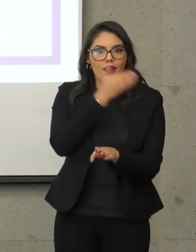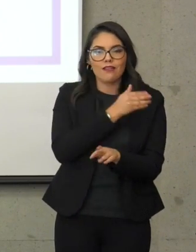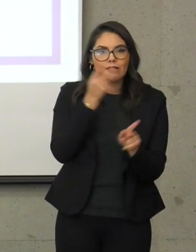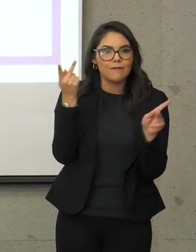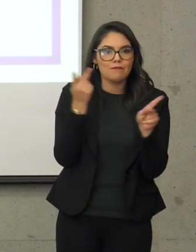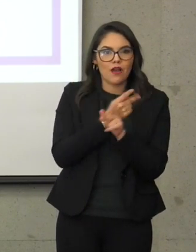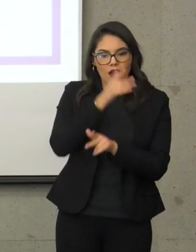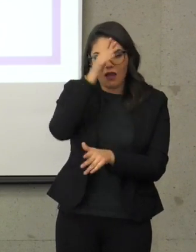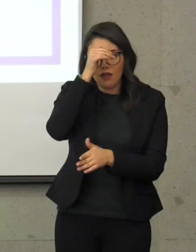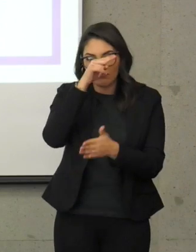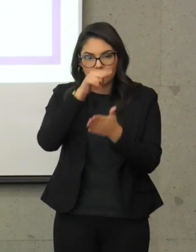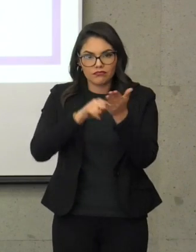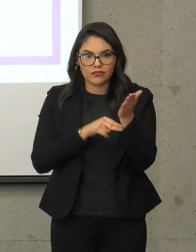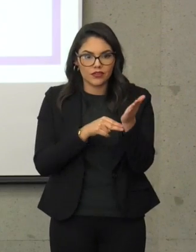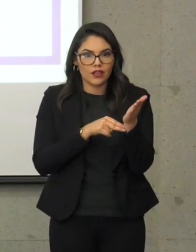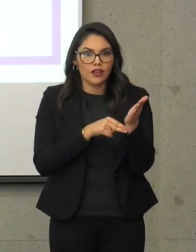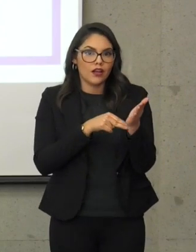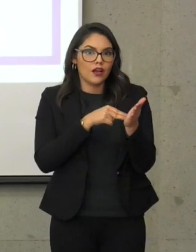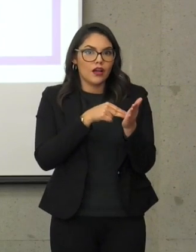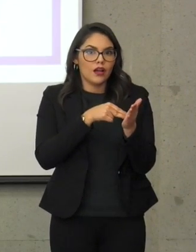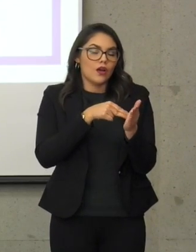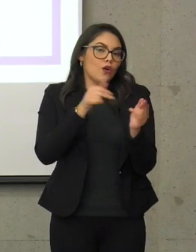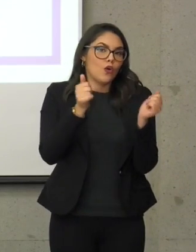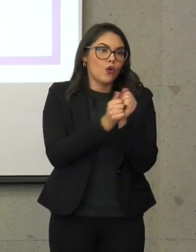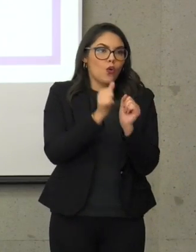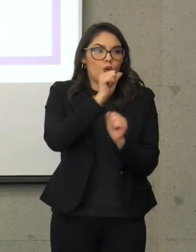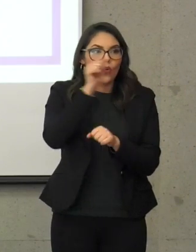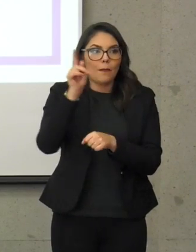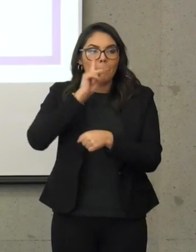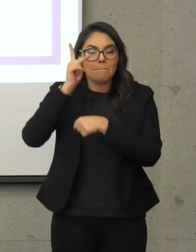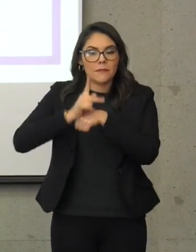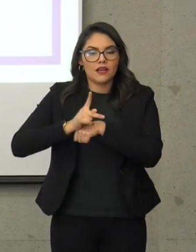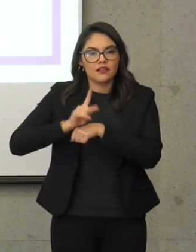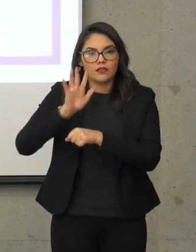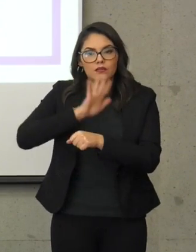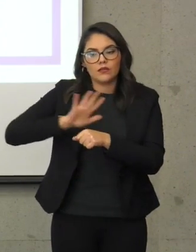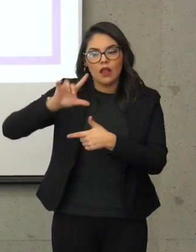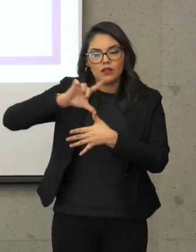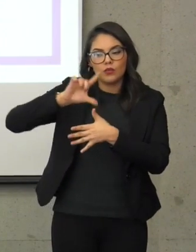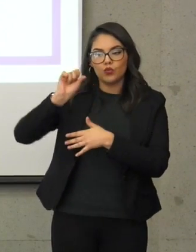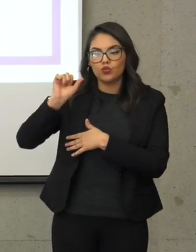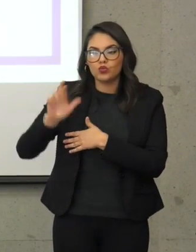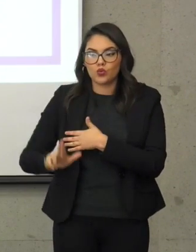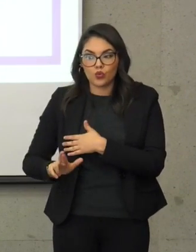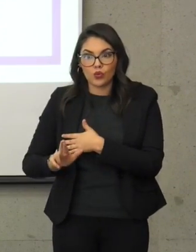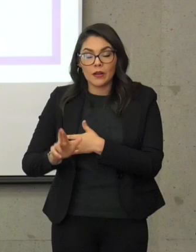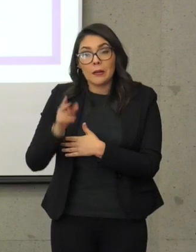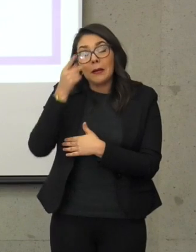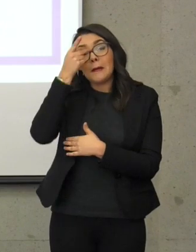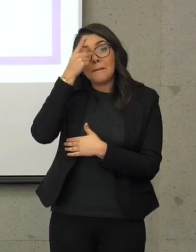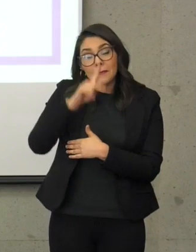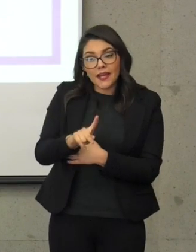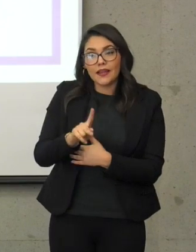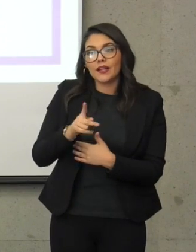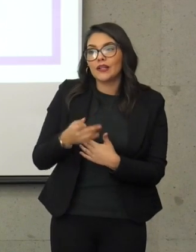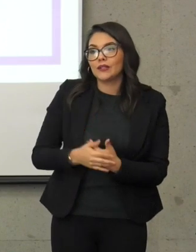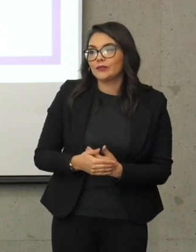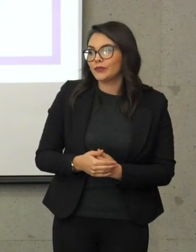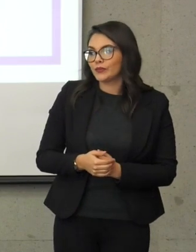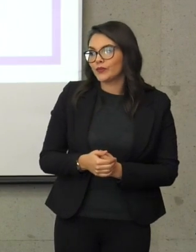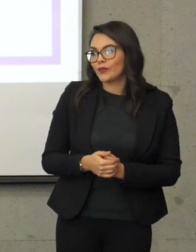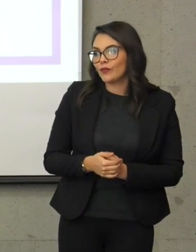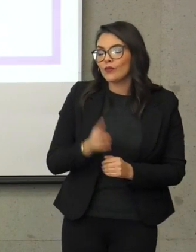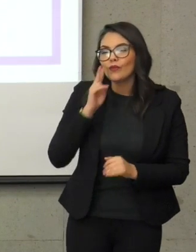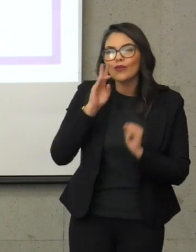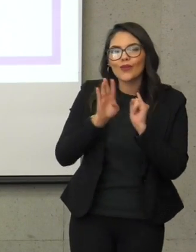país del cono sur y mucho menos, naturalmente, tan lejos del cono sur. Entonces, si